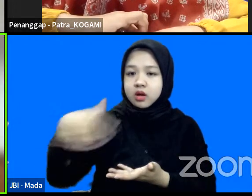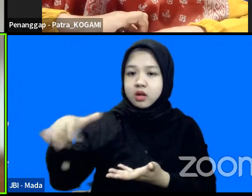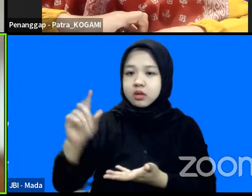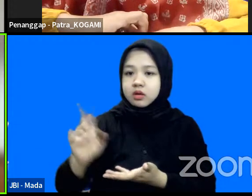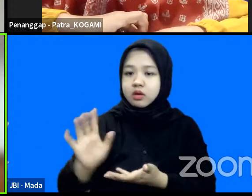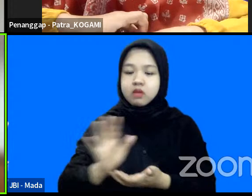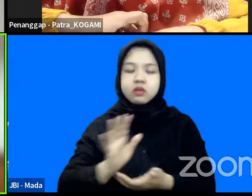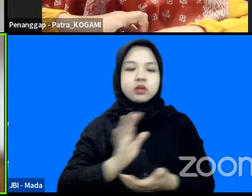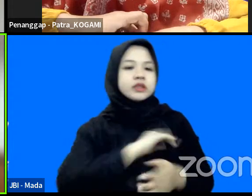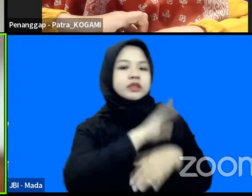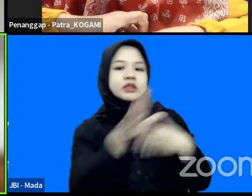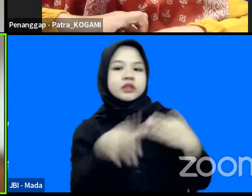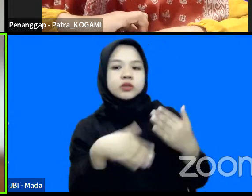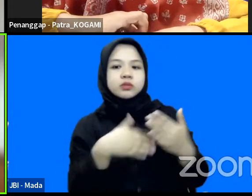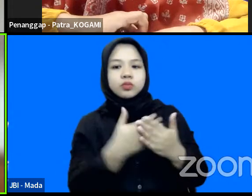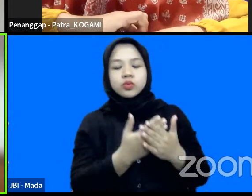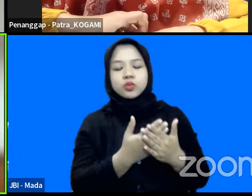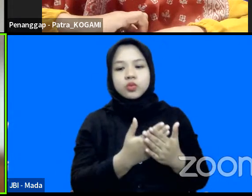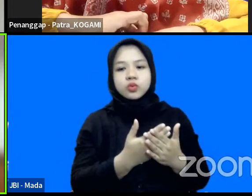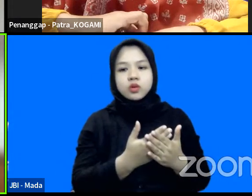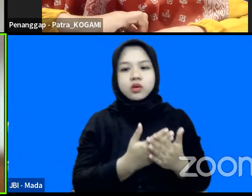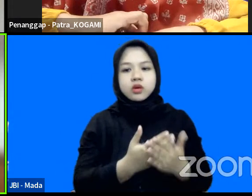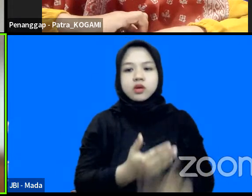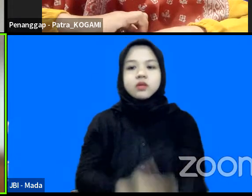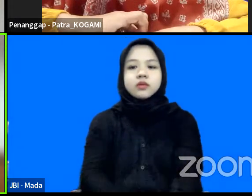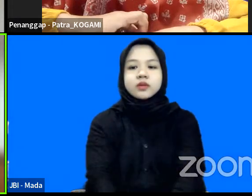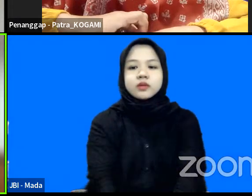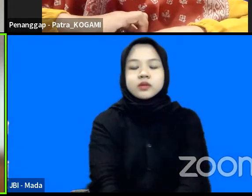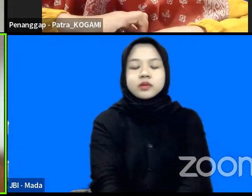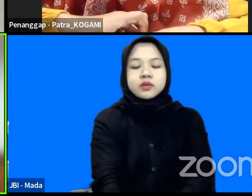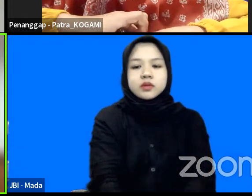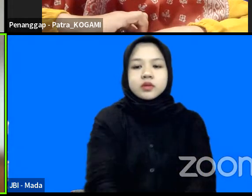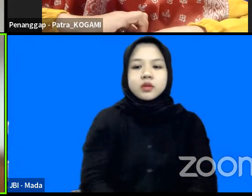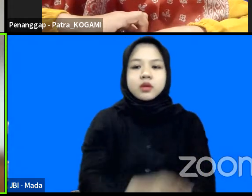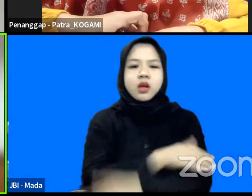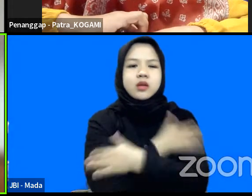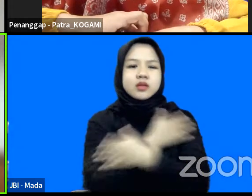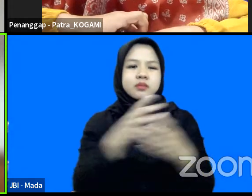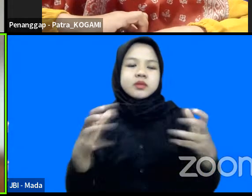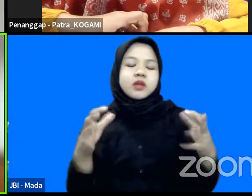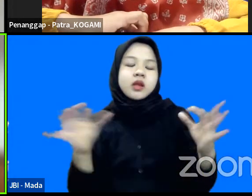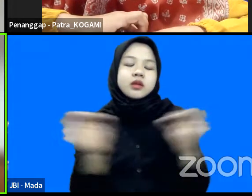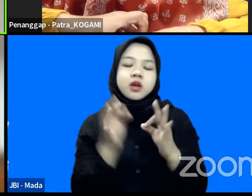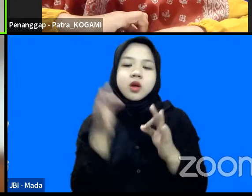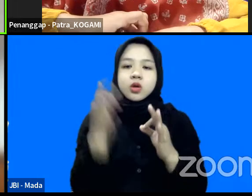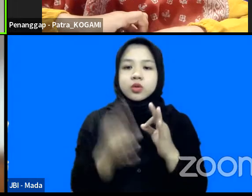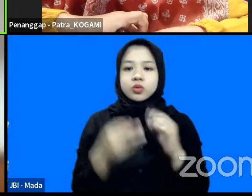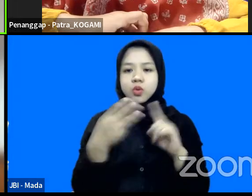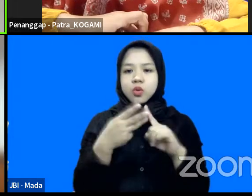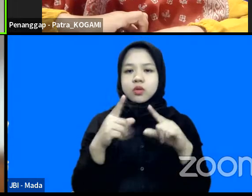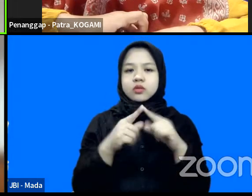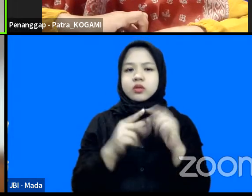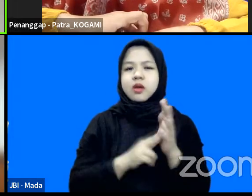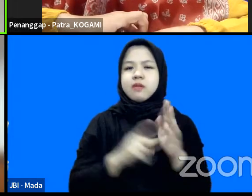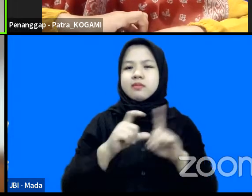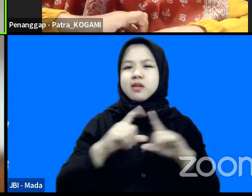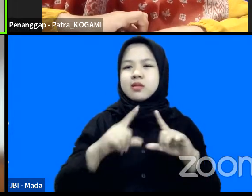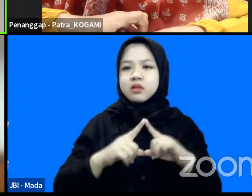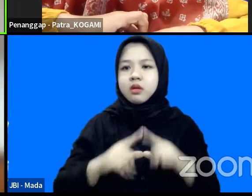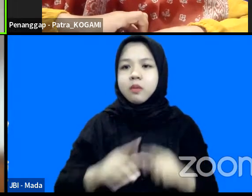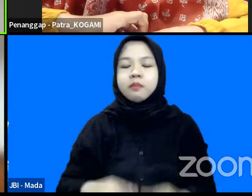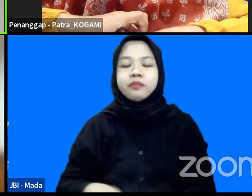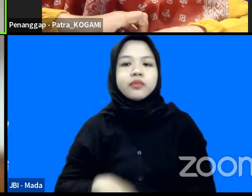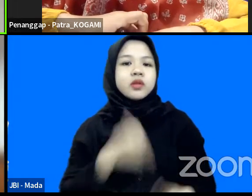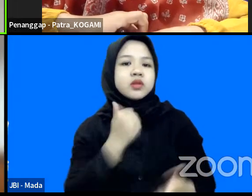semua yang di Aceh Besar itu lebih dekat ke kota Banda Aci tapi sebetulnya